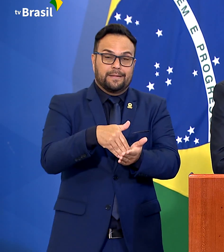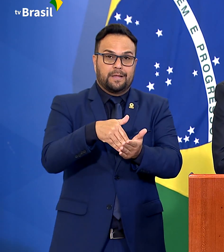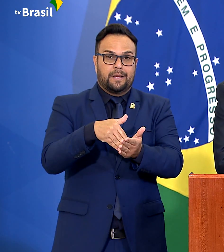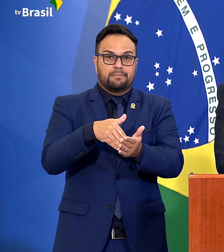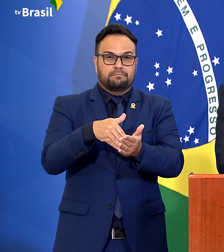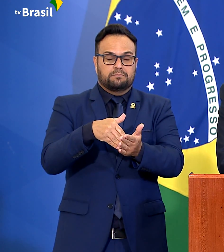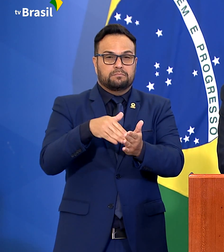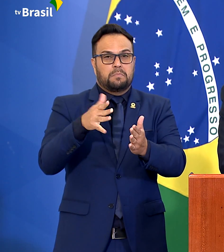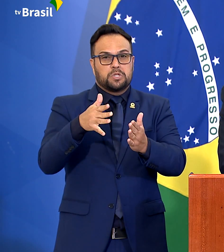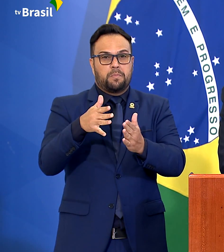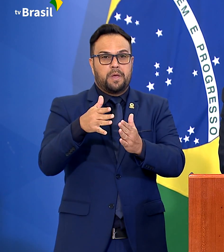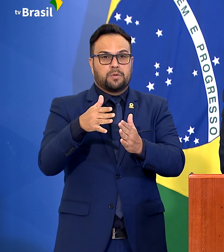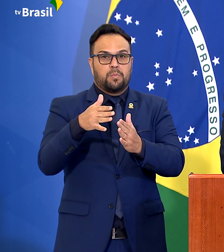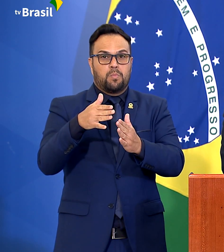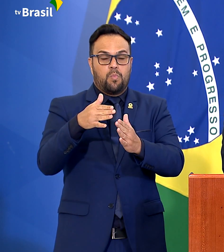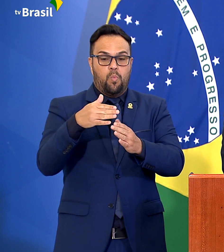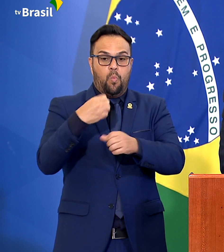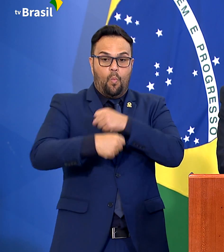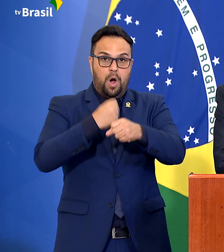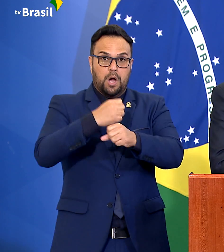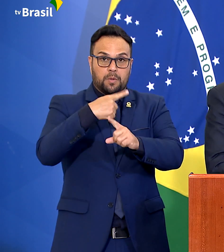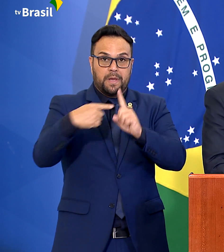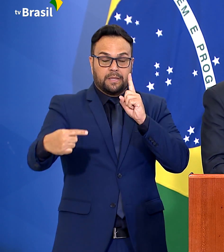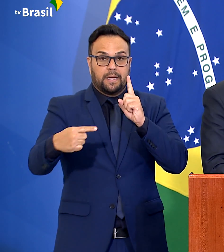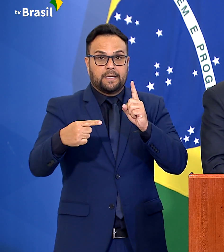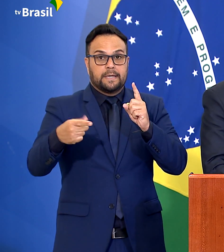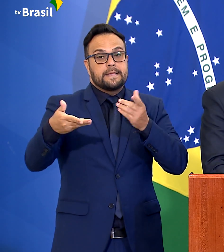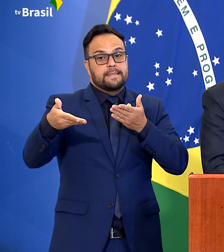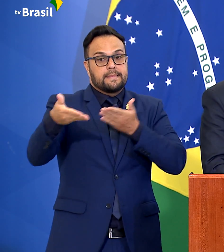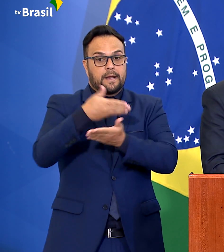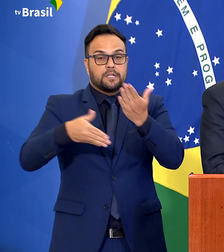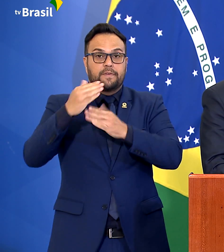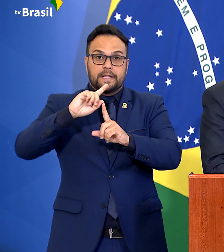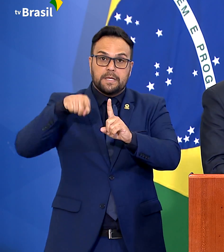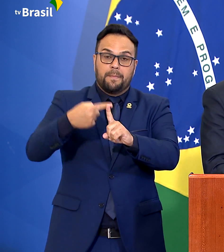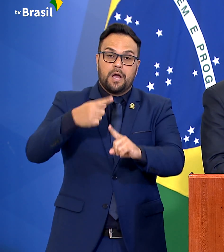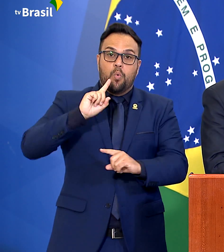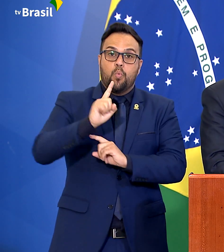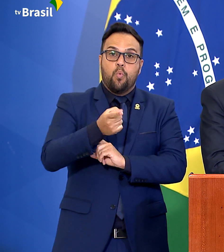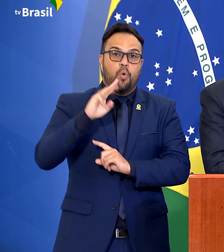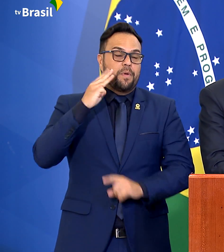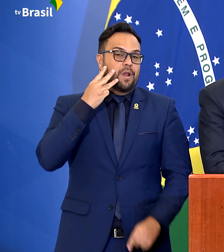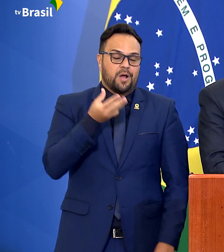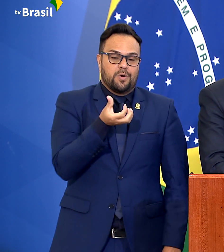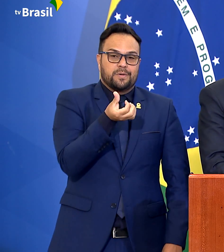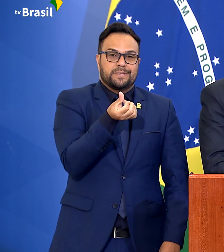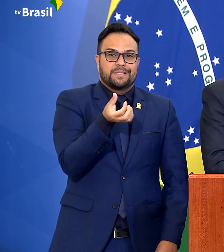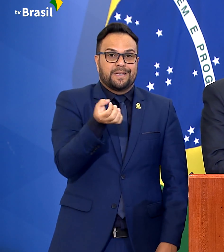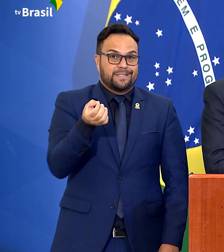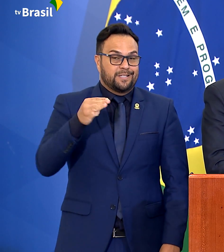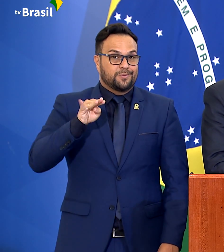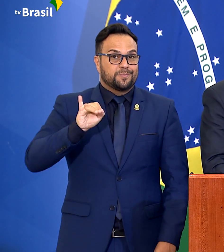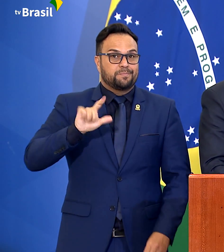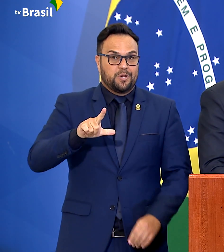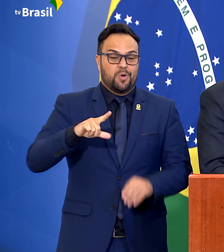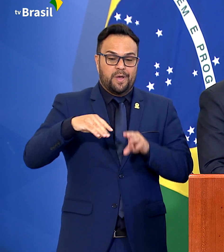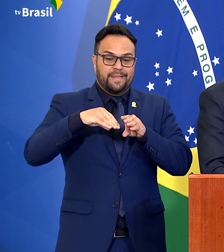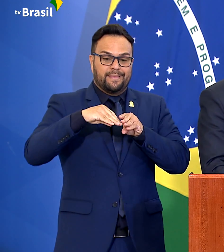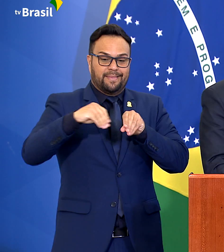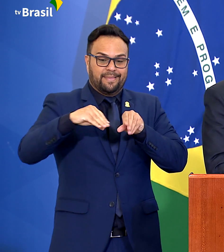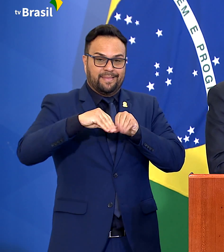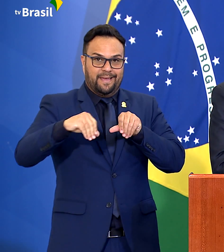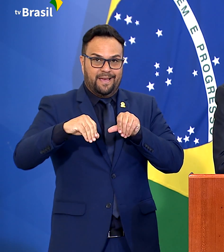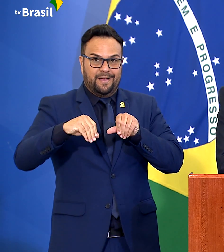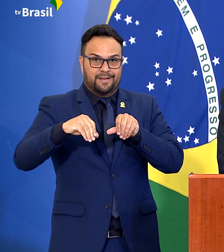ano, a transferência para o Estado da UAPA de mais 1,6 milhões de hectares de